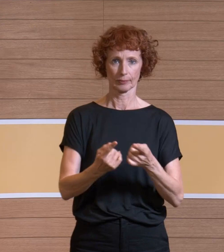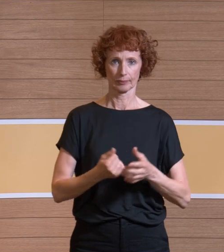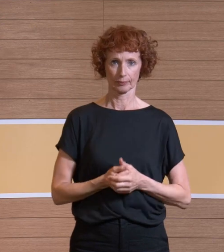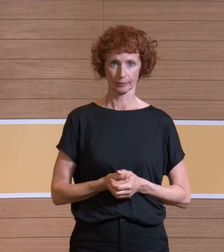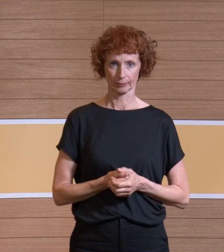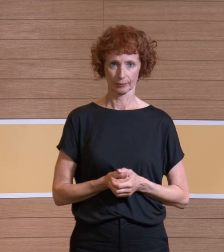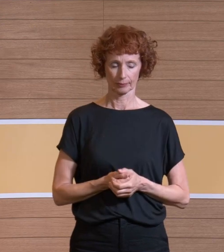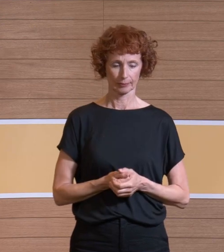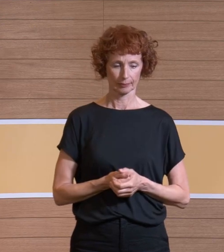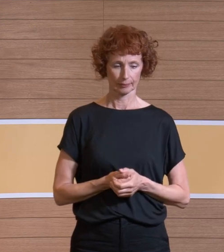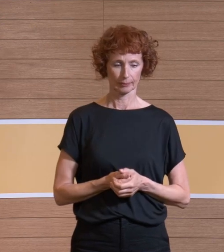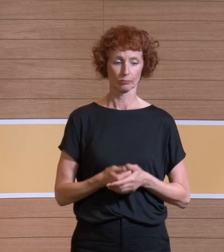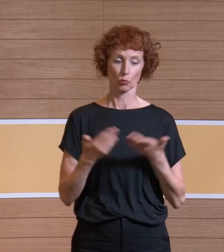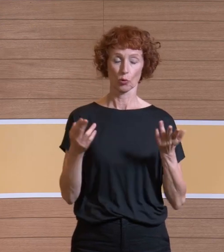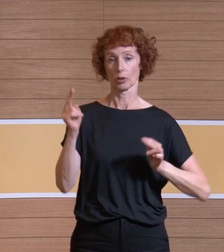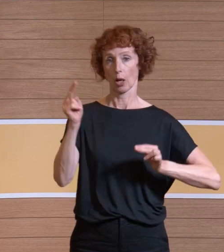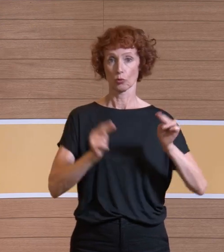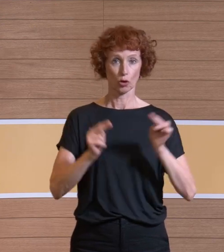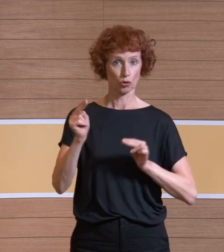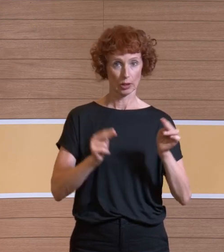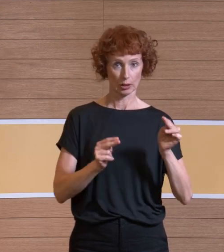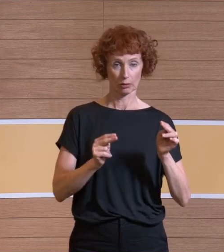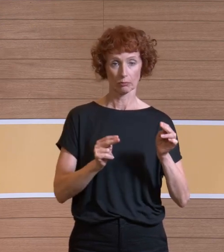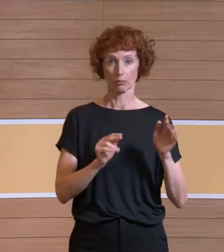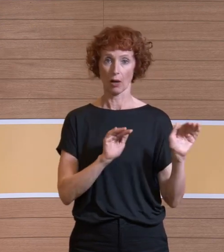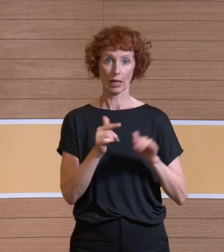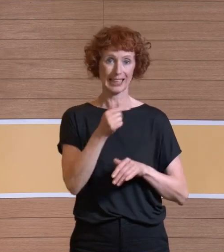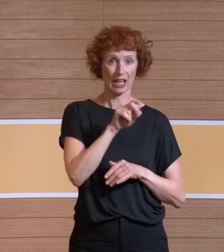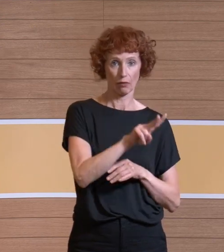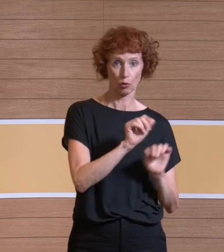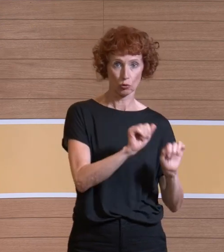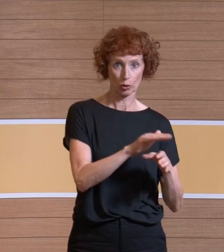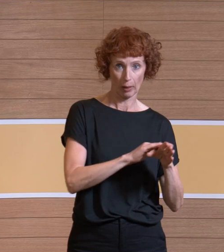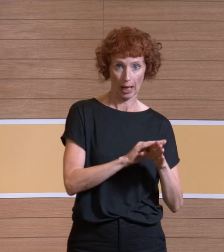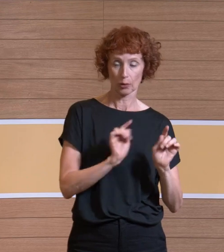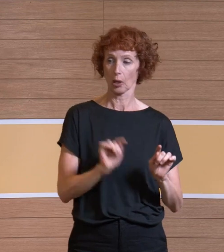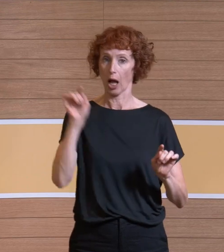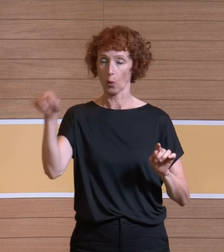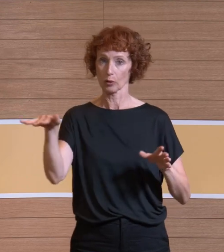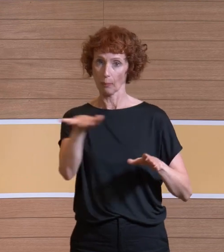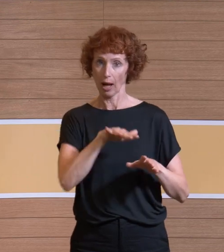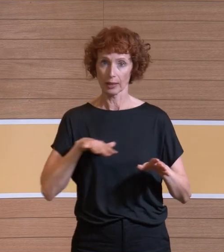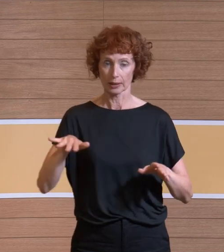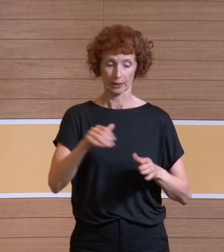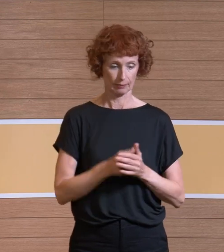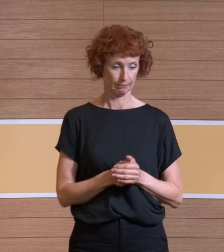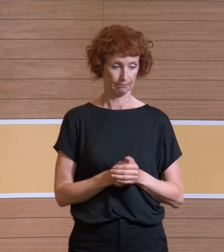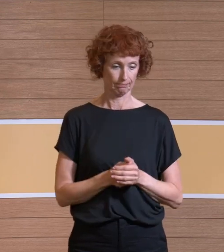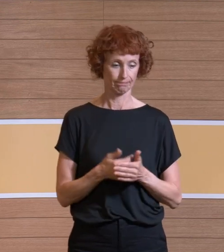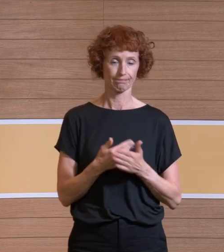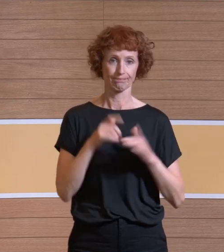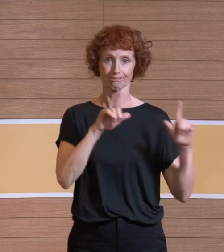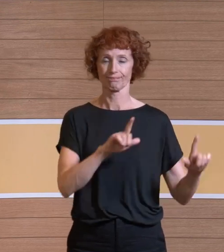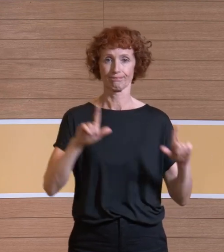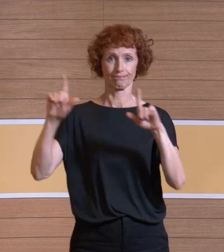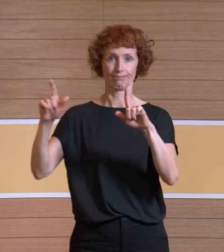den schönen Unterschied zum THV-Schutzbereich und dem Außenbereich. Hier wurde der Schutzbereich nochmal